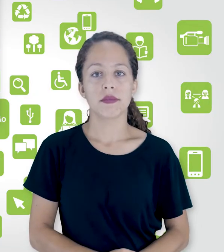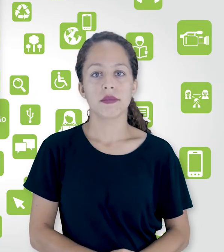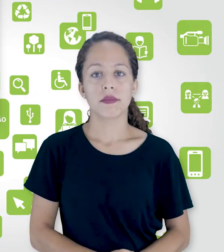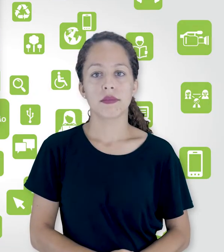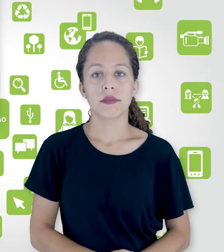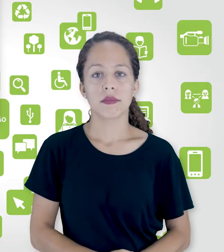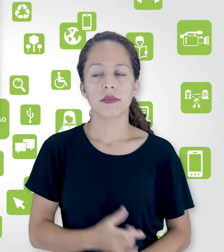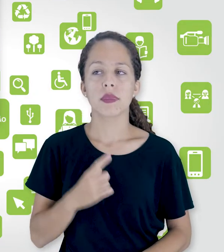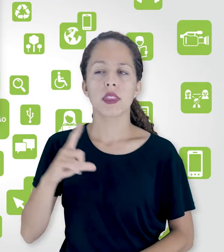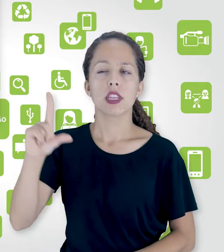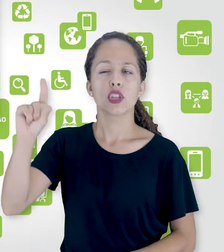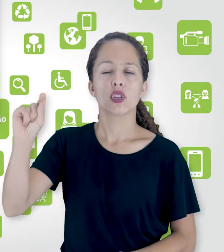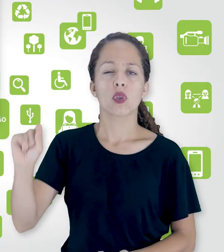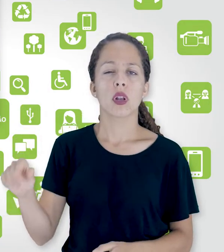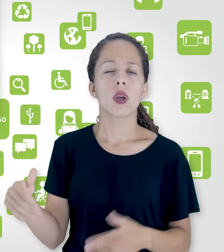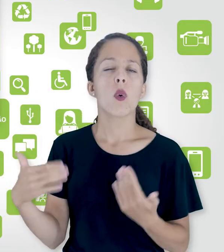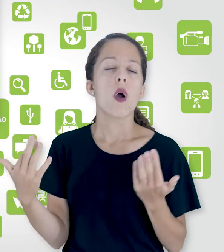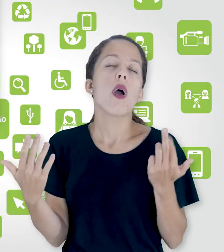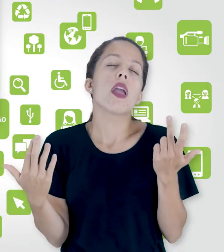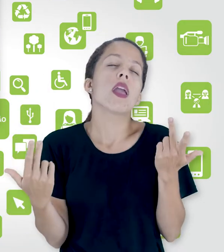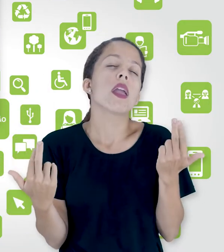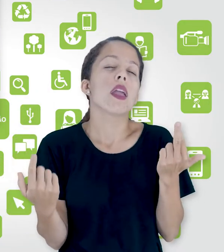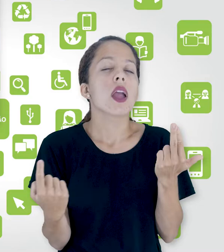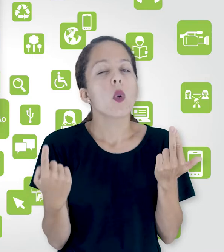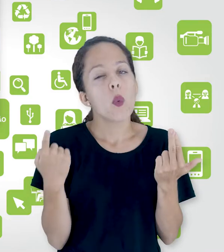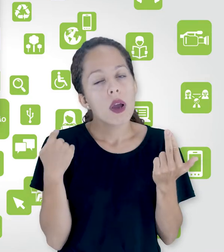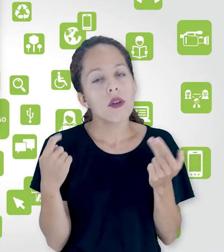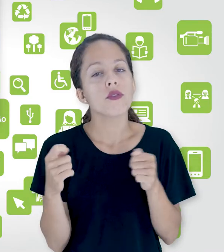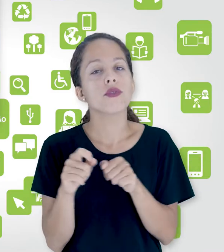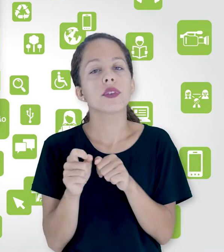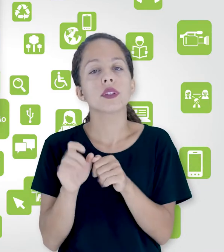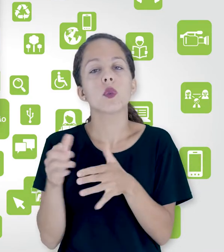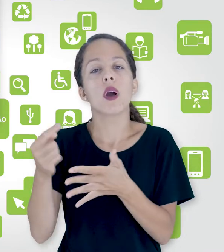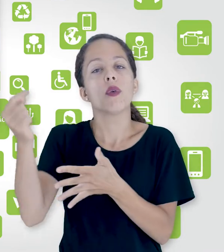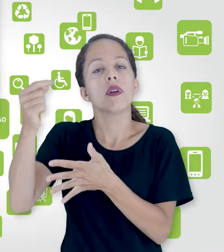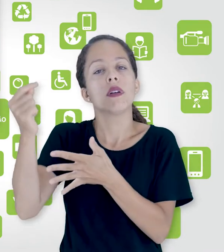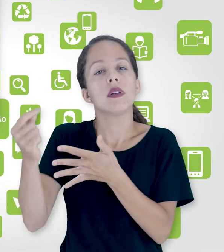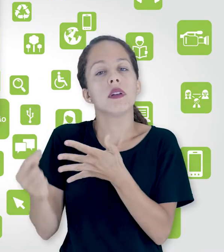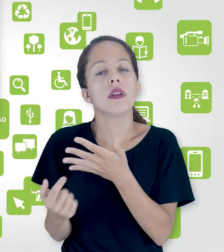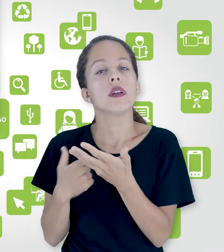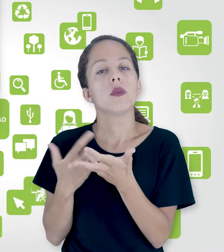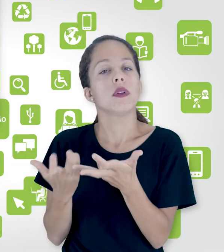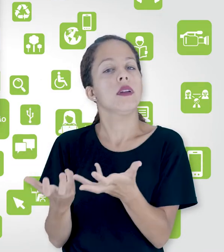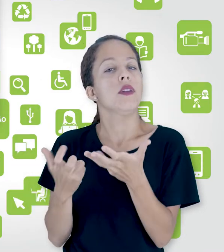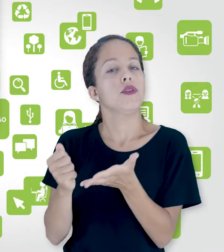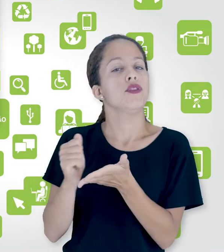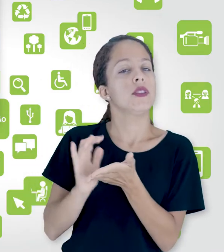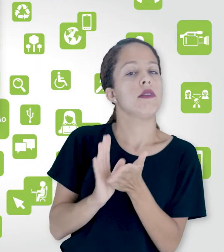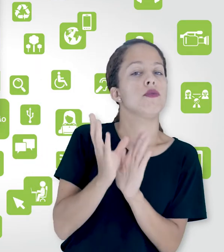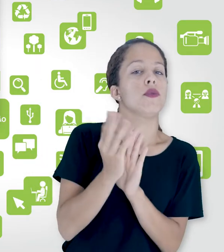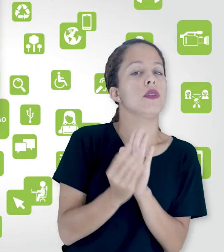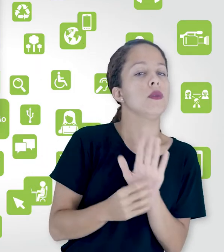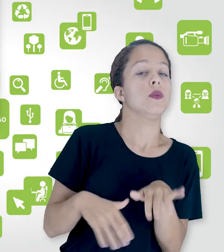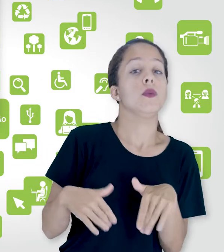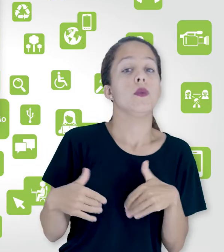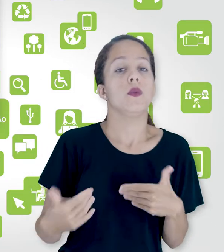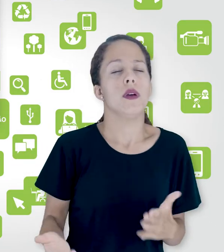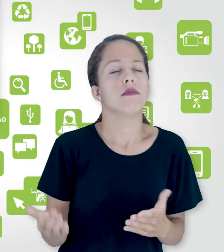Faria a mesma seleção de ferramentas, o que eu quero, né? Aqui é o mesmo processo.